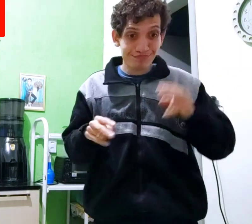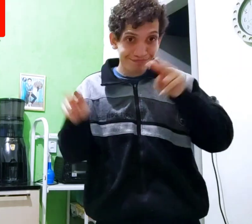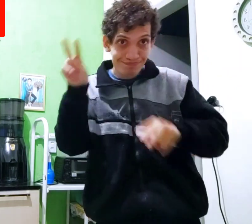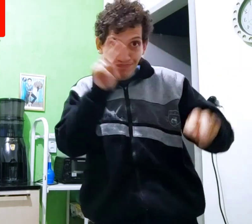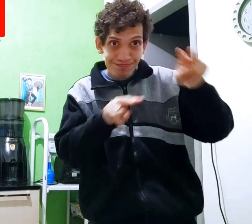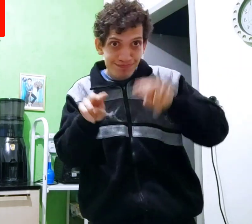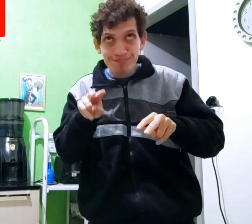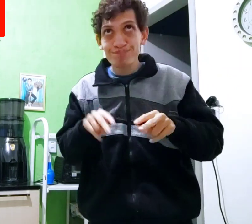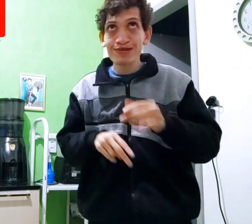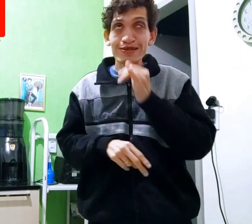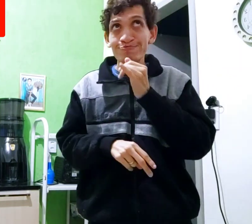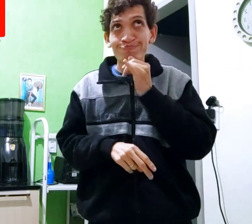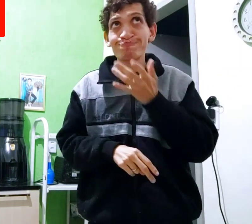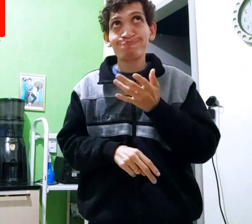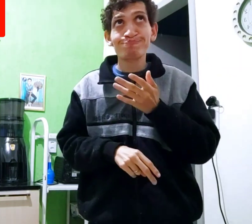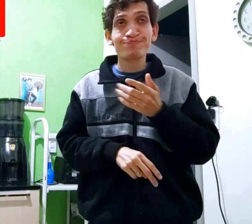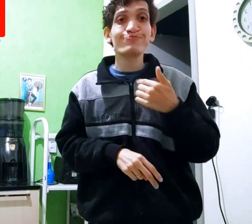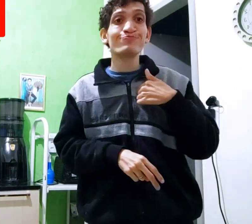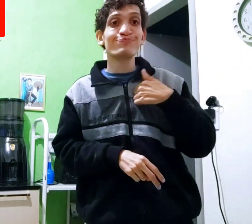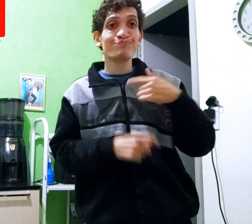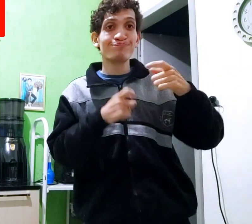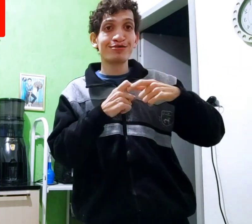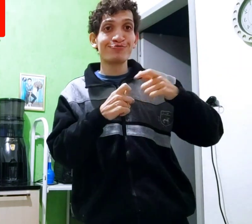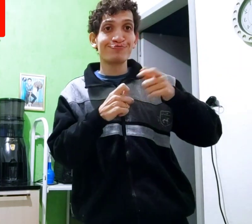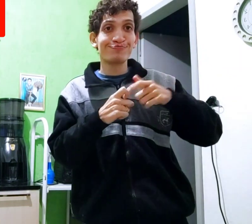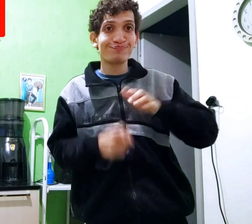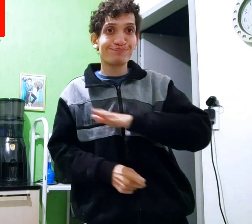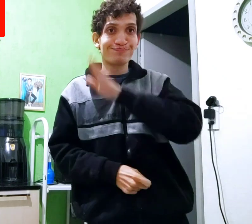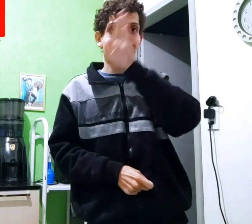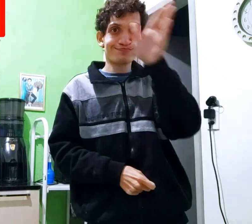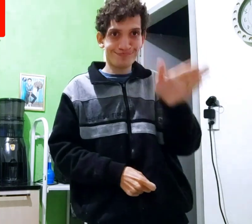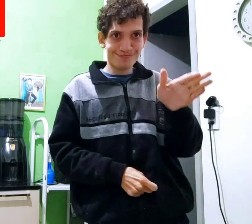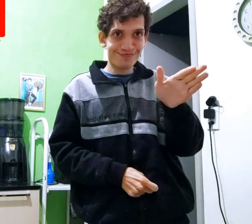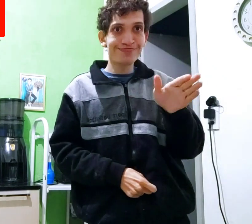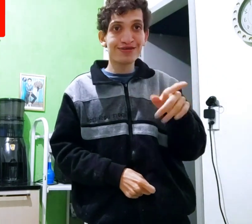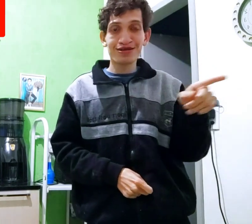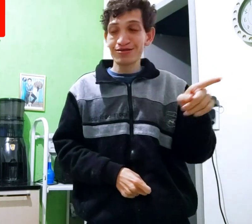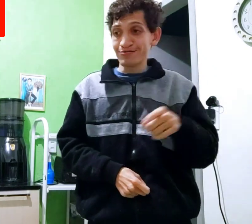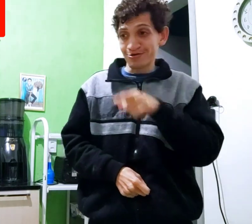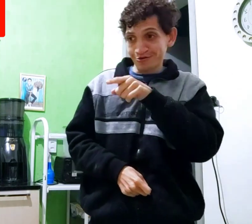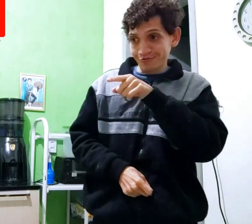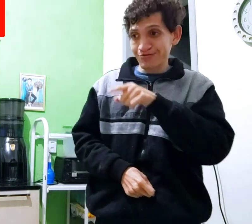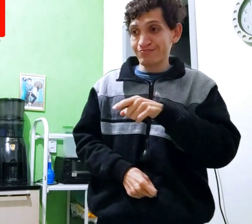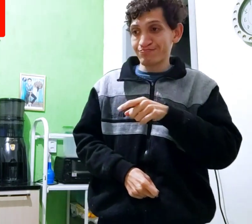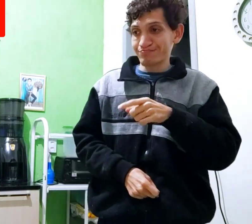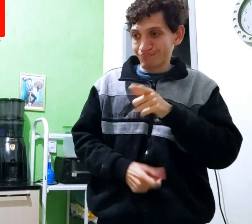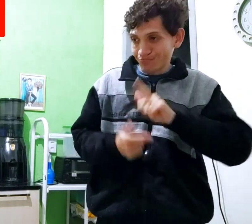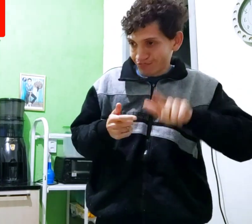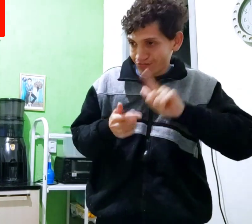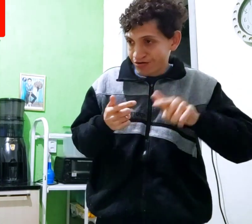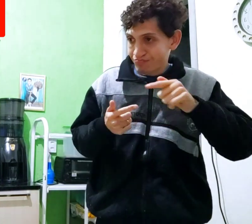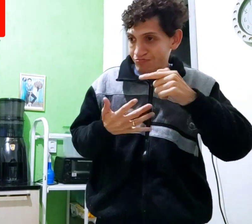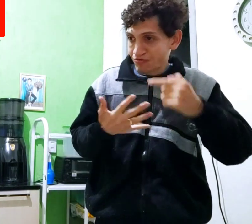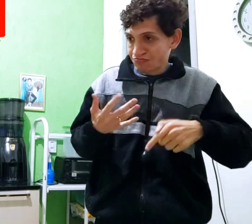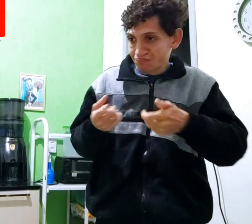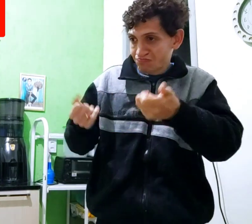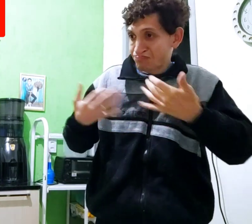segundo aqui, depois de avaliar por exemplo, médico o oi aí, ele falei, você